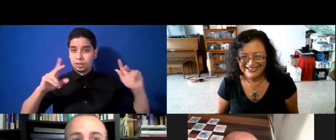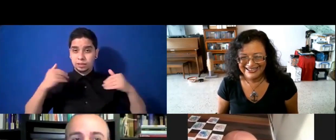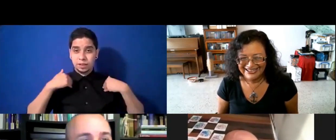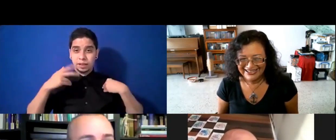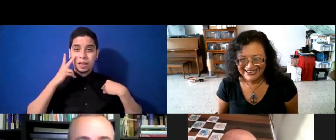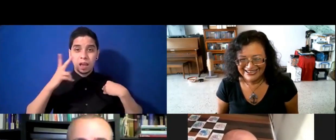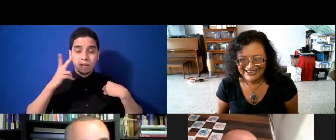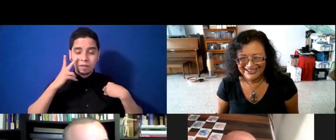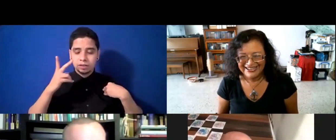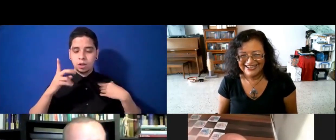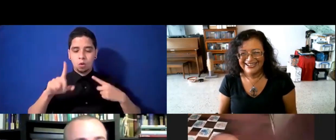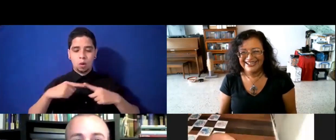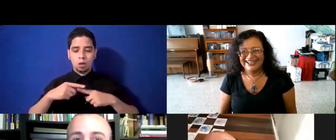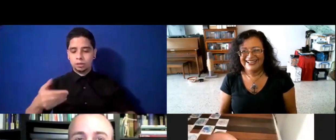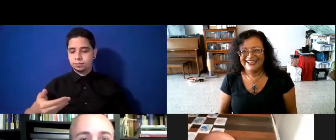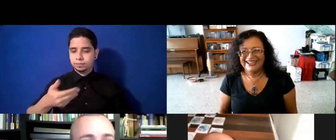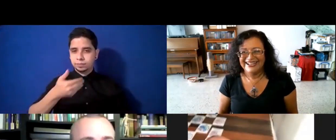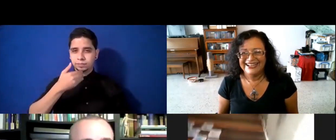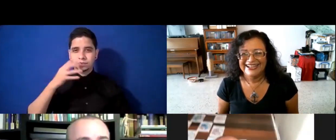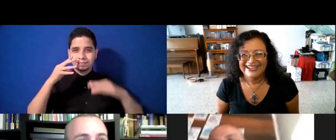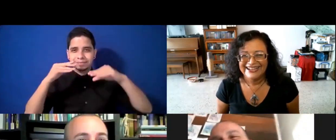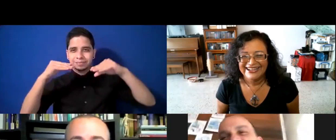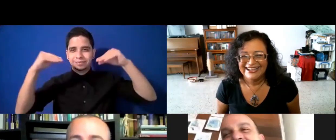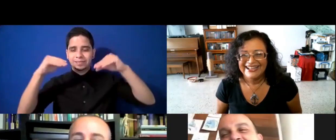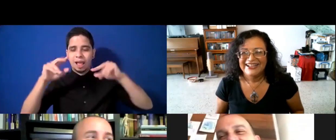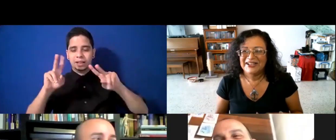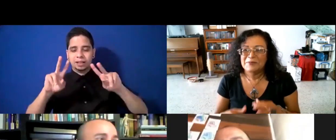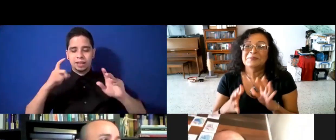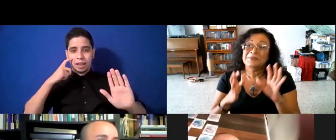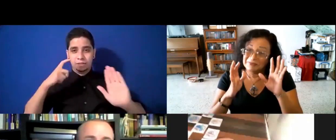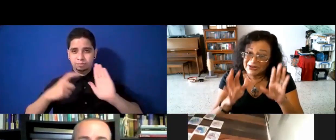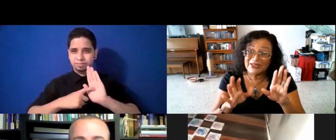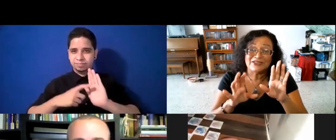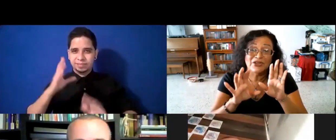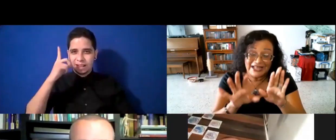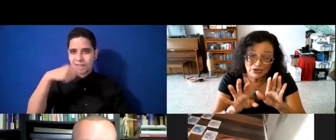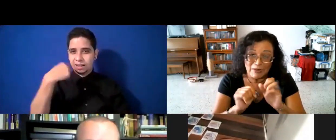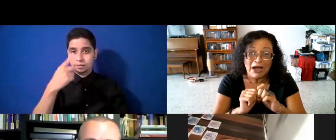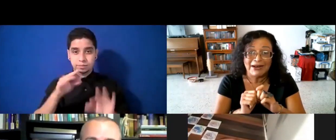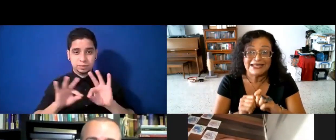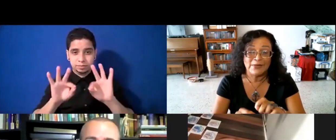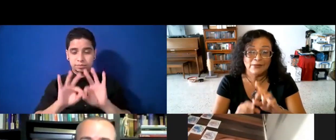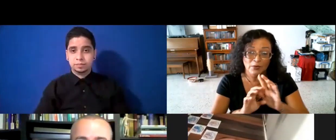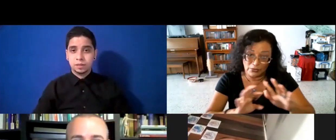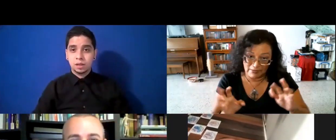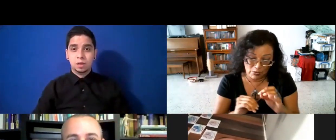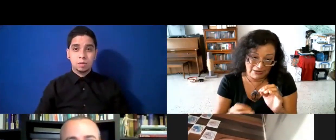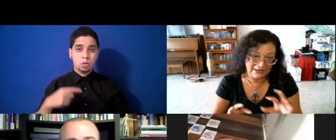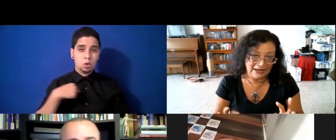que uno pone cuando uno se mete ese pedazo de pizza tan rica a la boca, ¿verdad María? Qué chévere. Pero de eso vamos a hablar ya mismo, porque vamos a hablar de